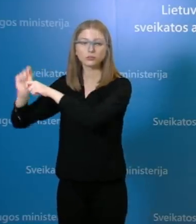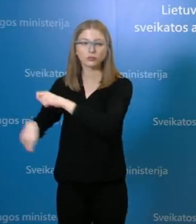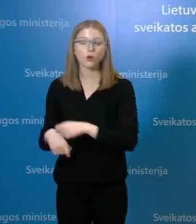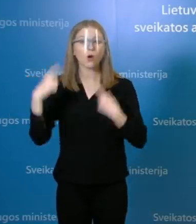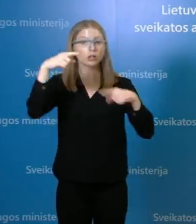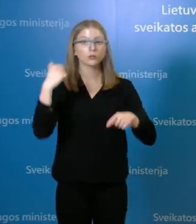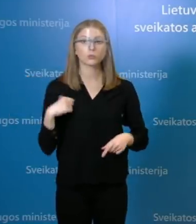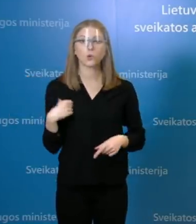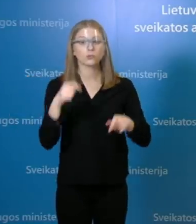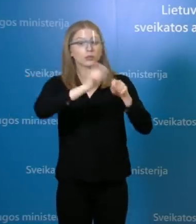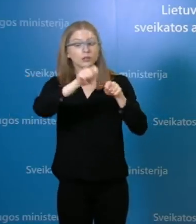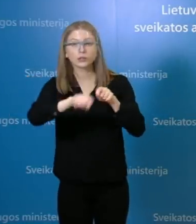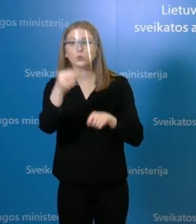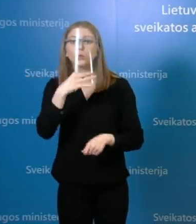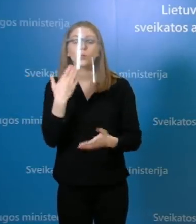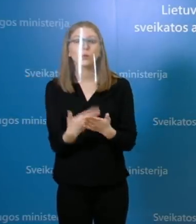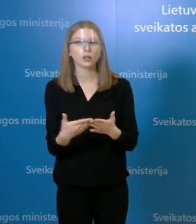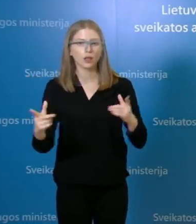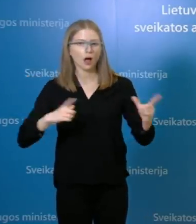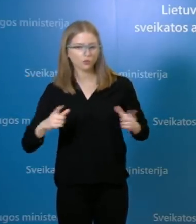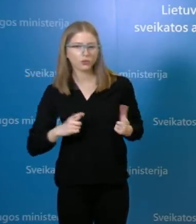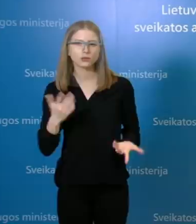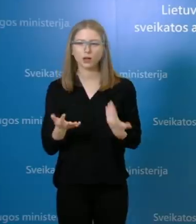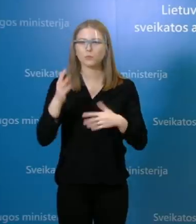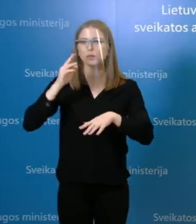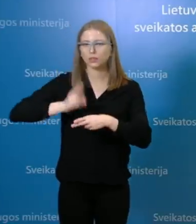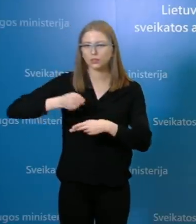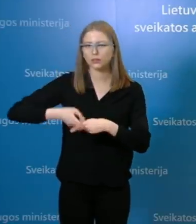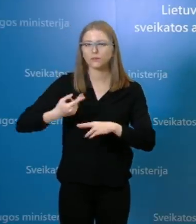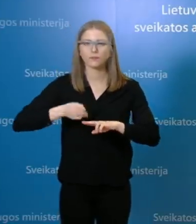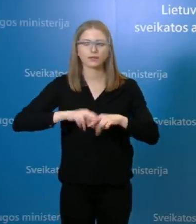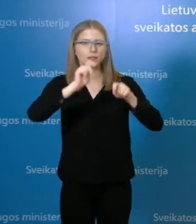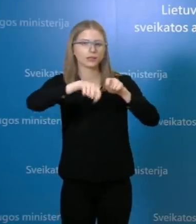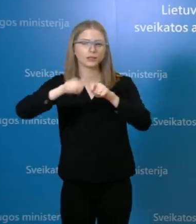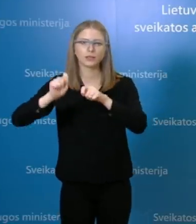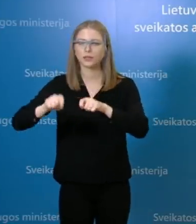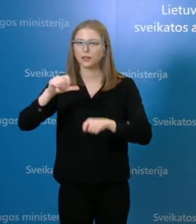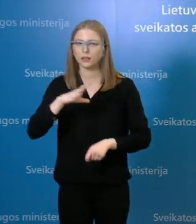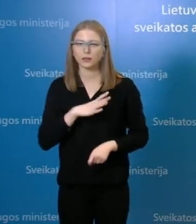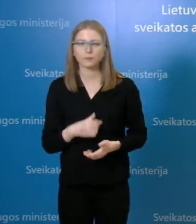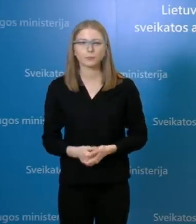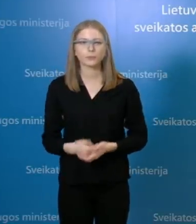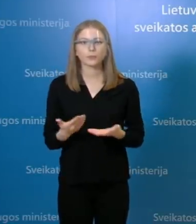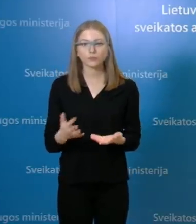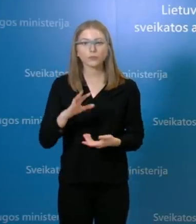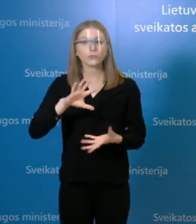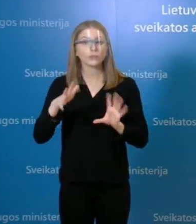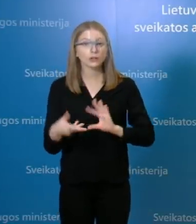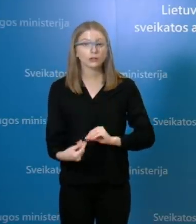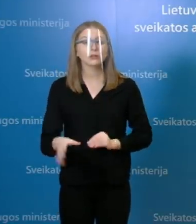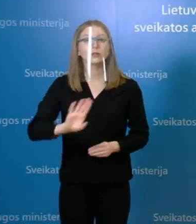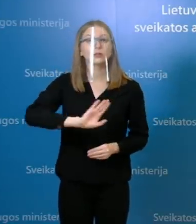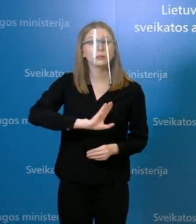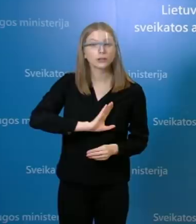ligos arba atostogų. Ir iš viso mirusijų, kurių pagrindinę mirties priežastis, susijusiu su Vilniaus miesto